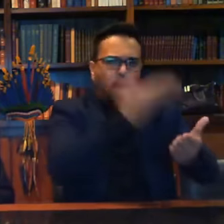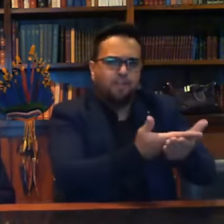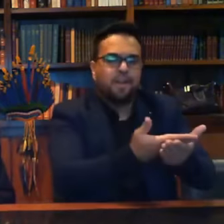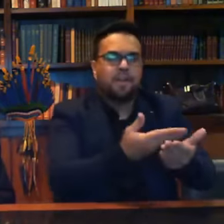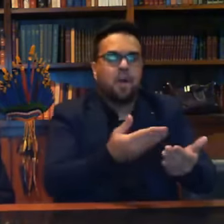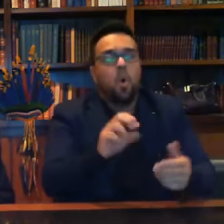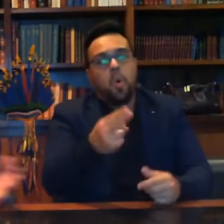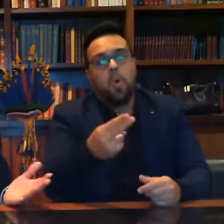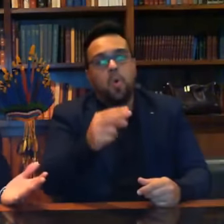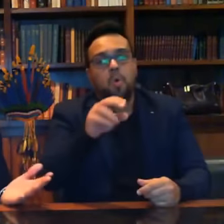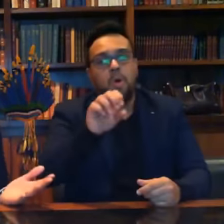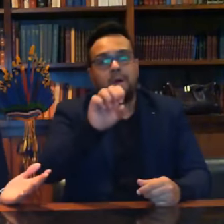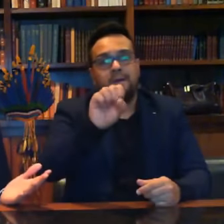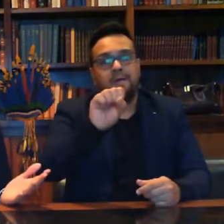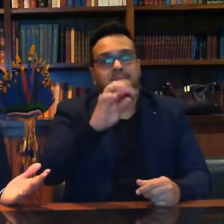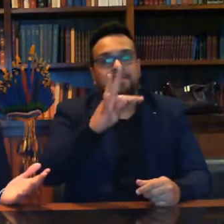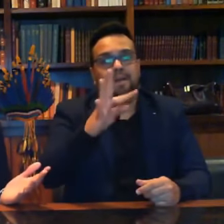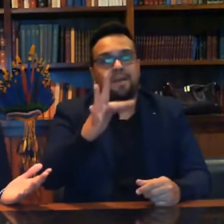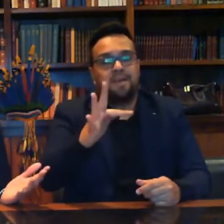vai caber ou não,